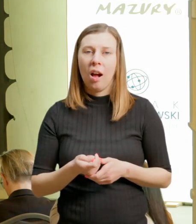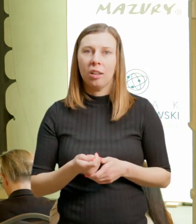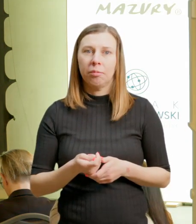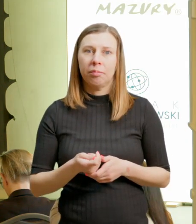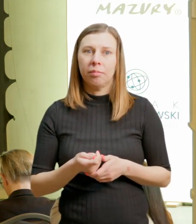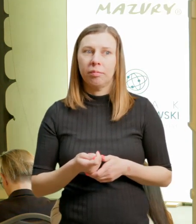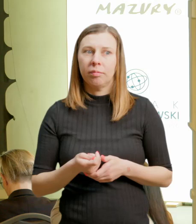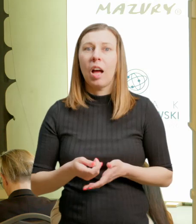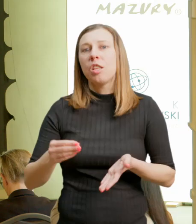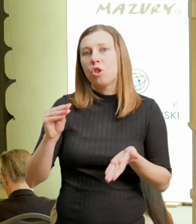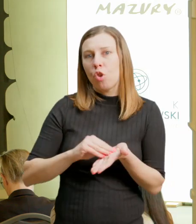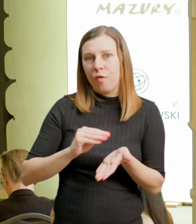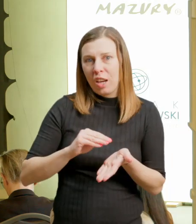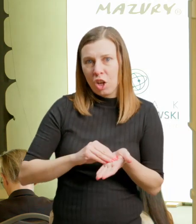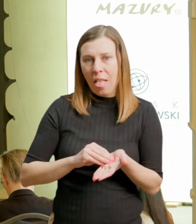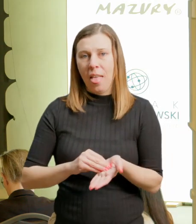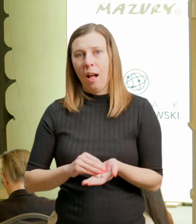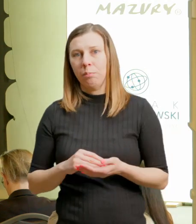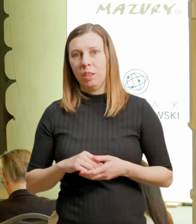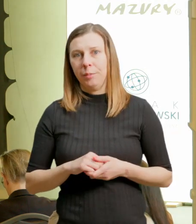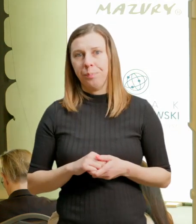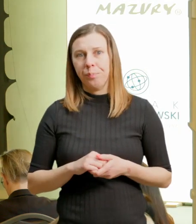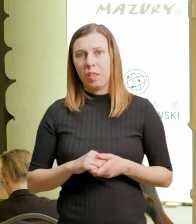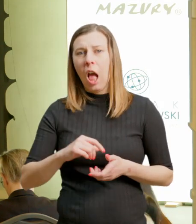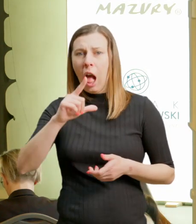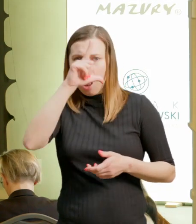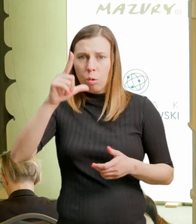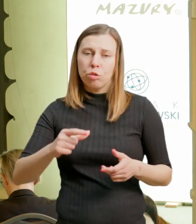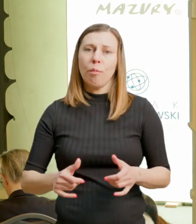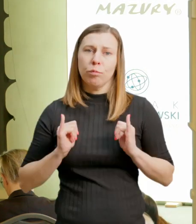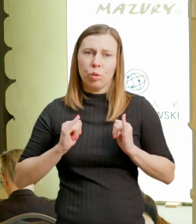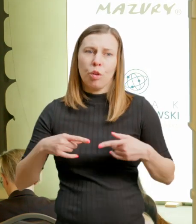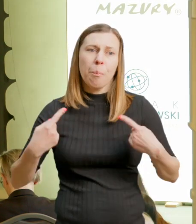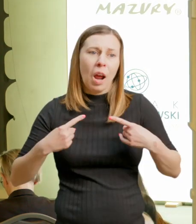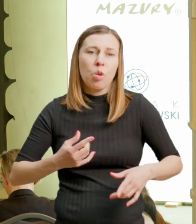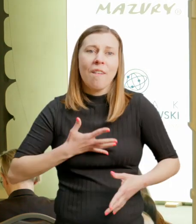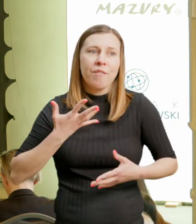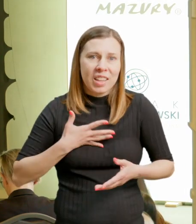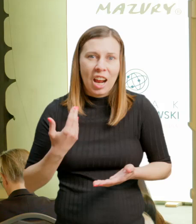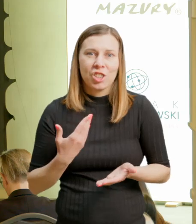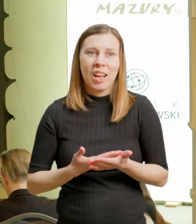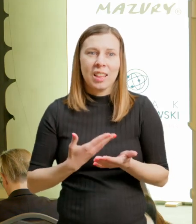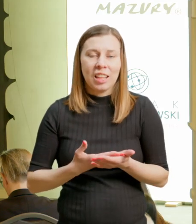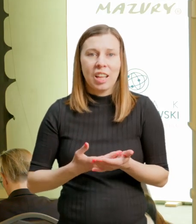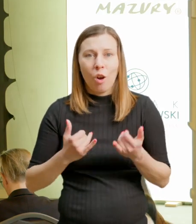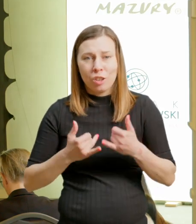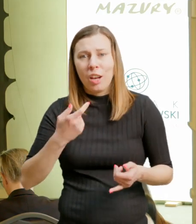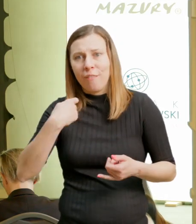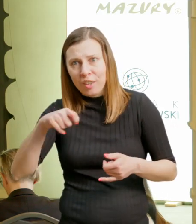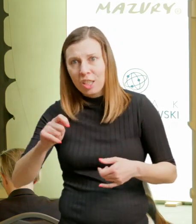chcemy podczas swoich wyjazdów zbierać jak najwięcej doświadczeń. Doświadczeń tych pozytywnych jak najbardziej.